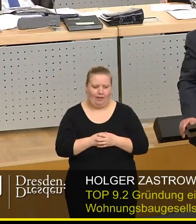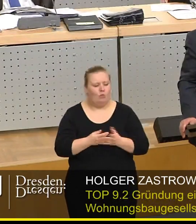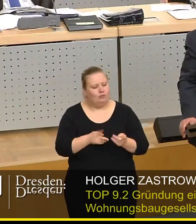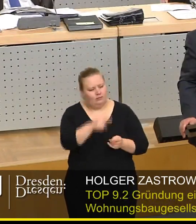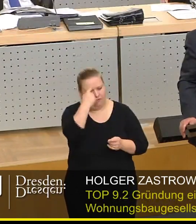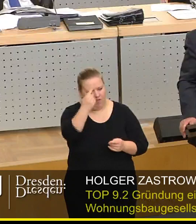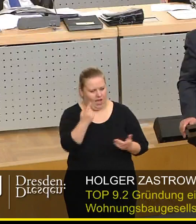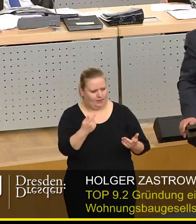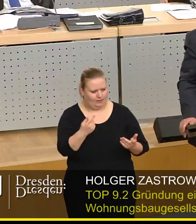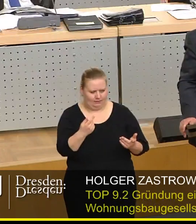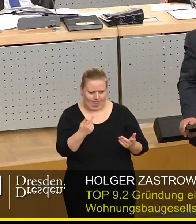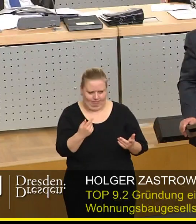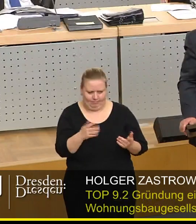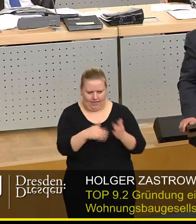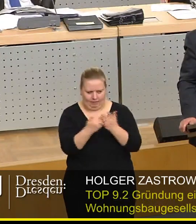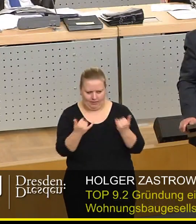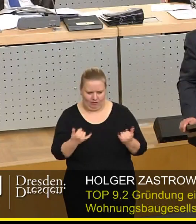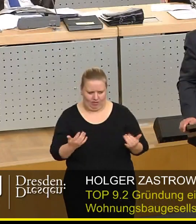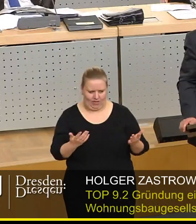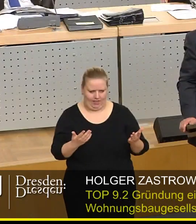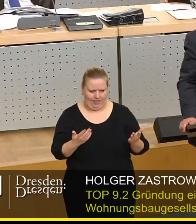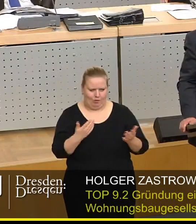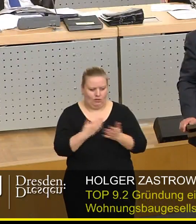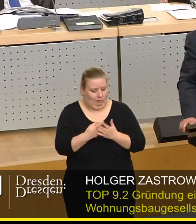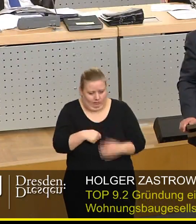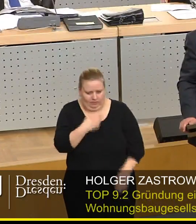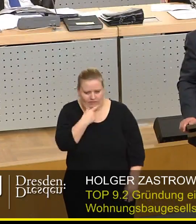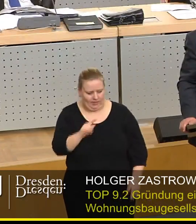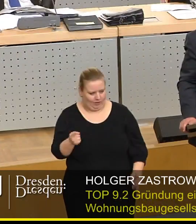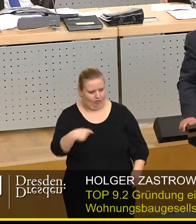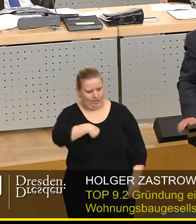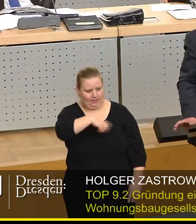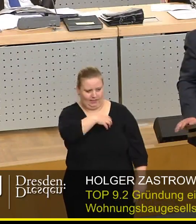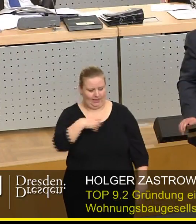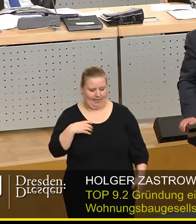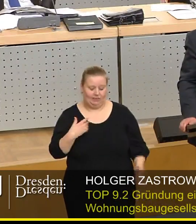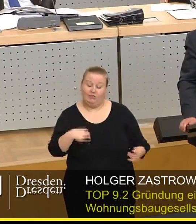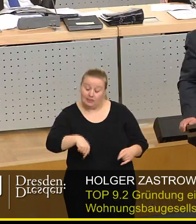Sie wissen wie das ausgeht und genau das wollen wir nicht. Wir sind in Dresden